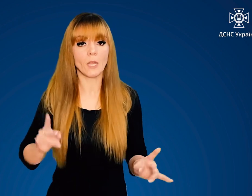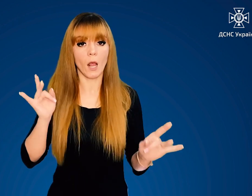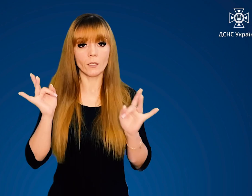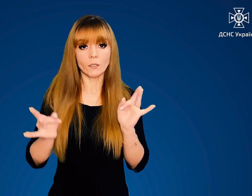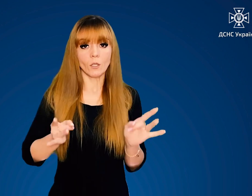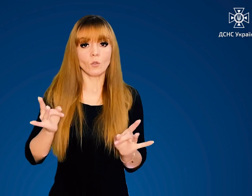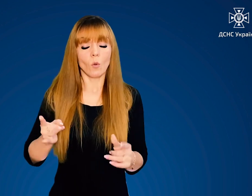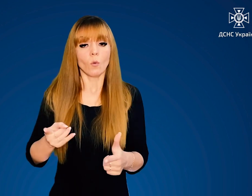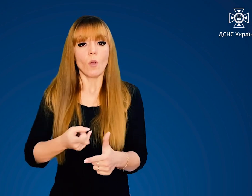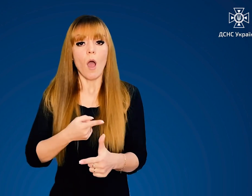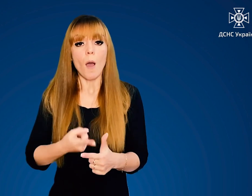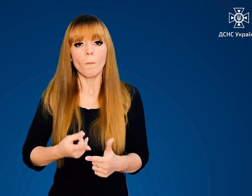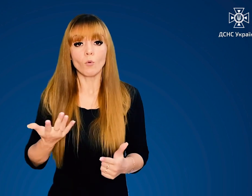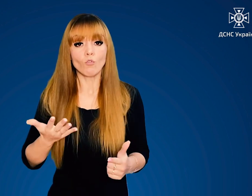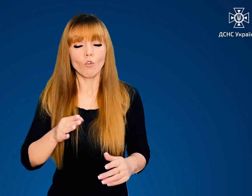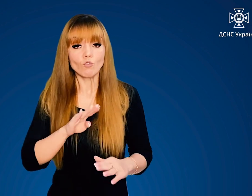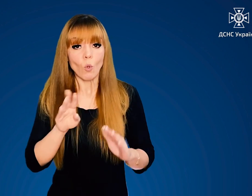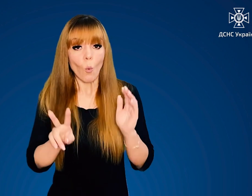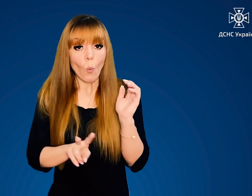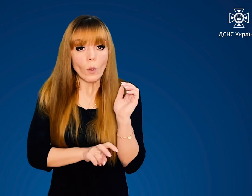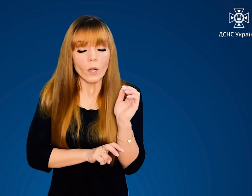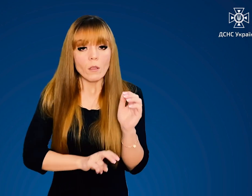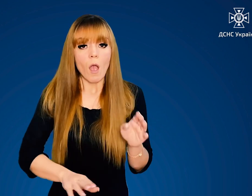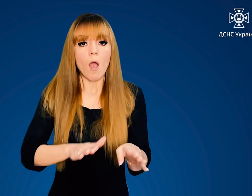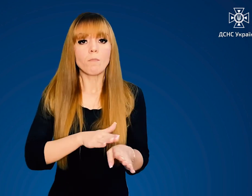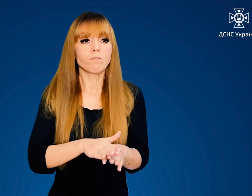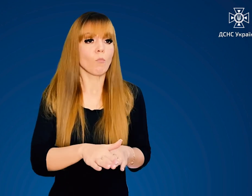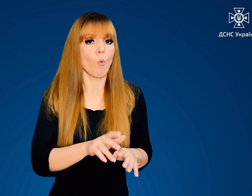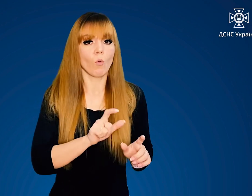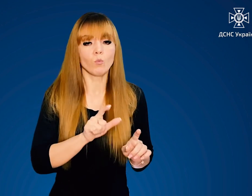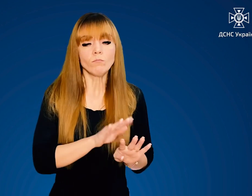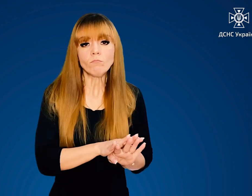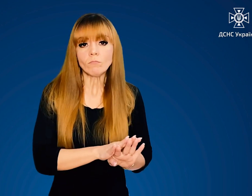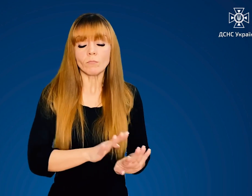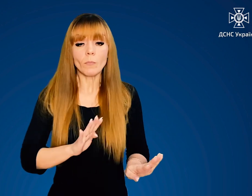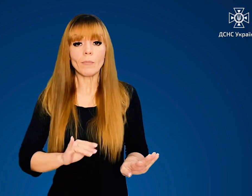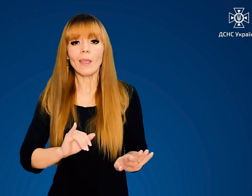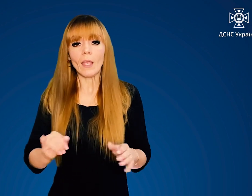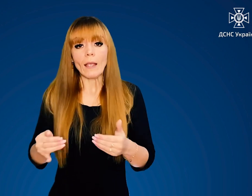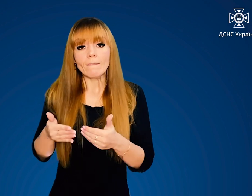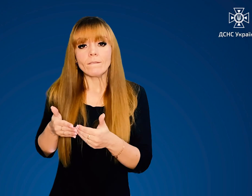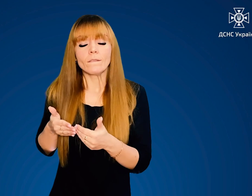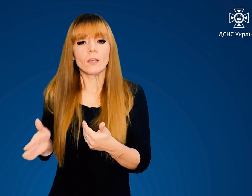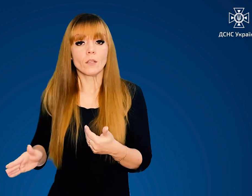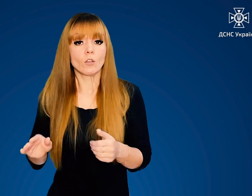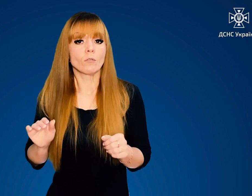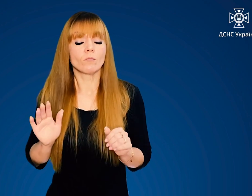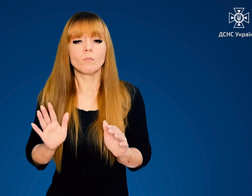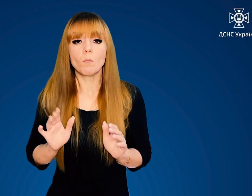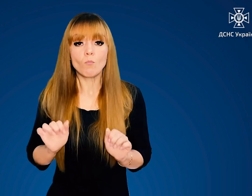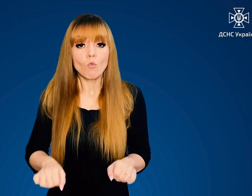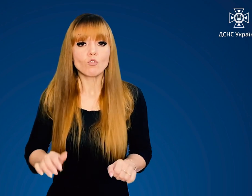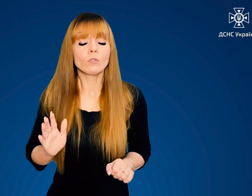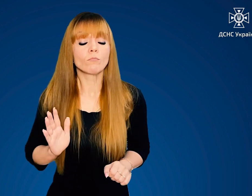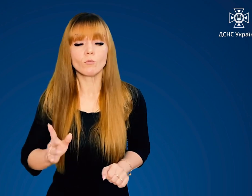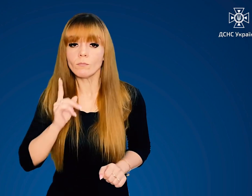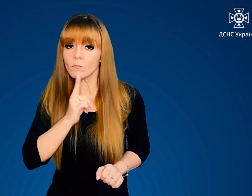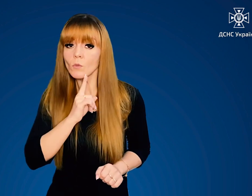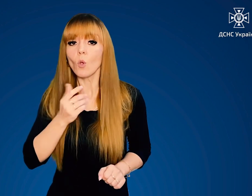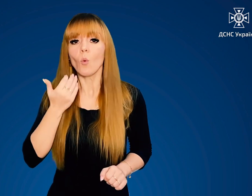сигналу або як тільки укриття заповниться. І відкрити їх можна буде лише після